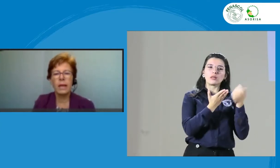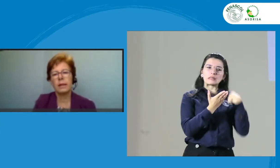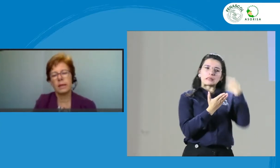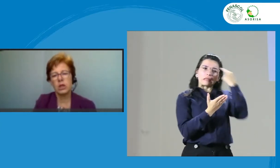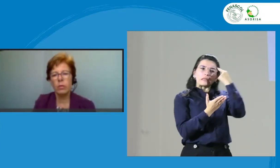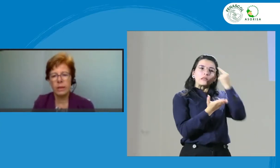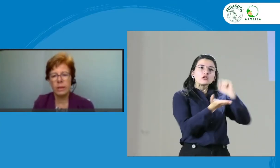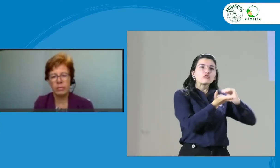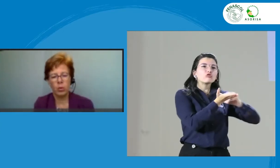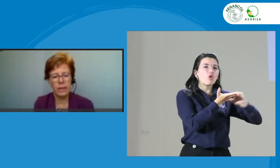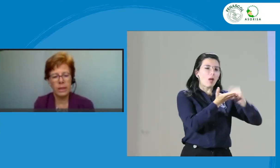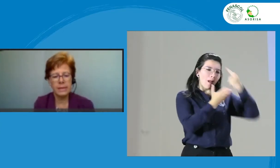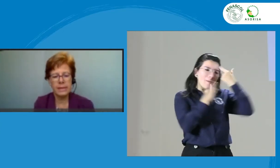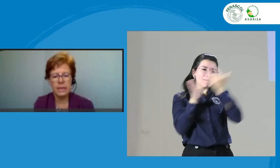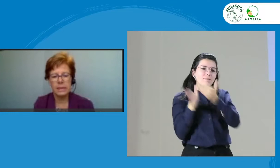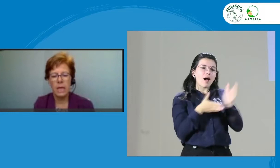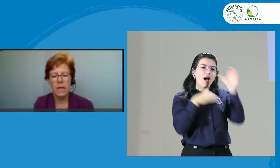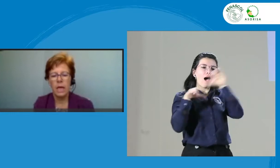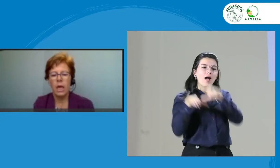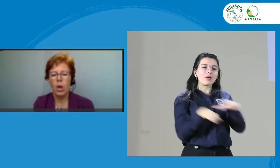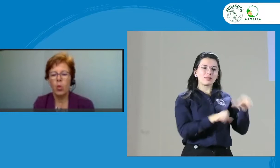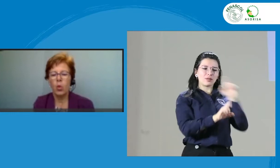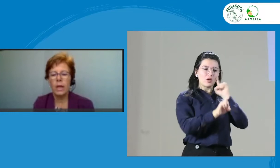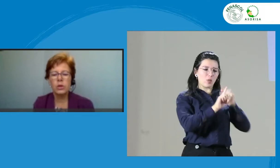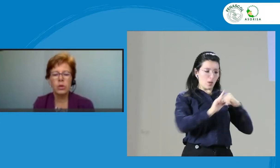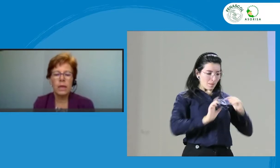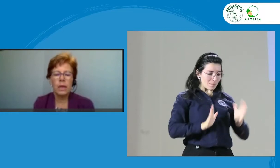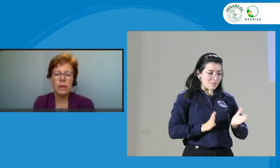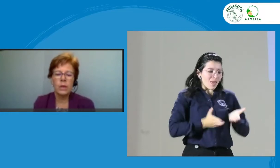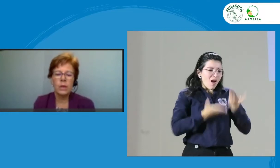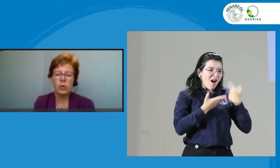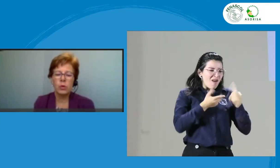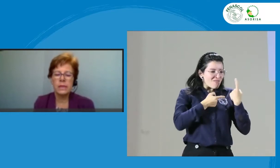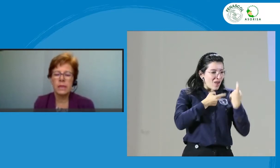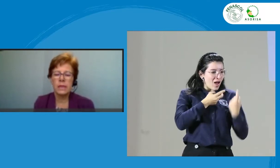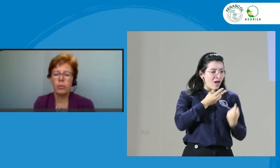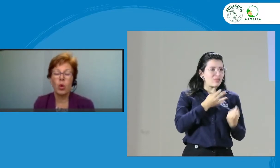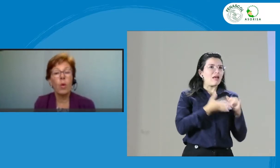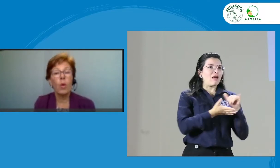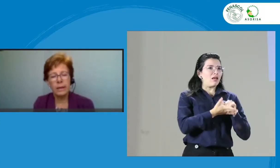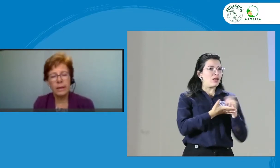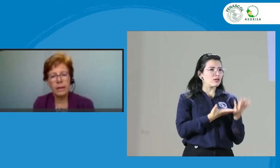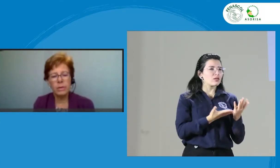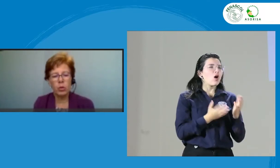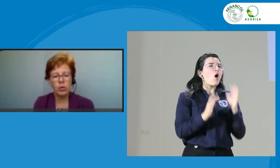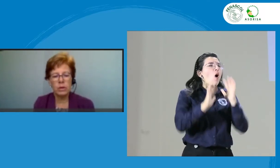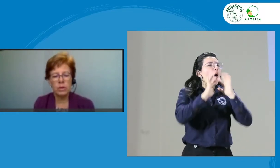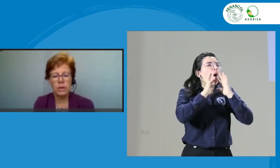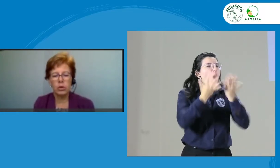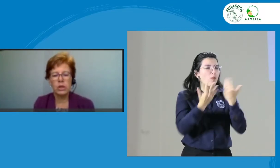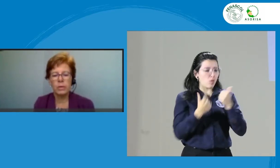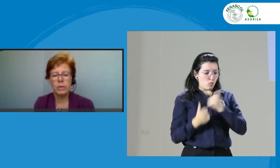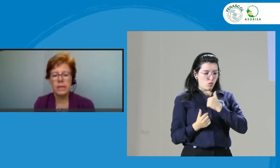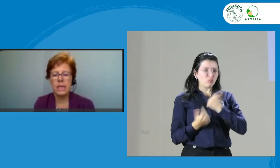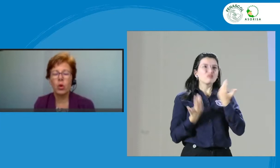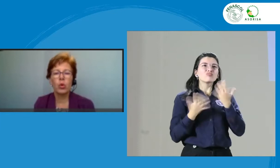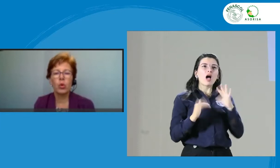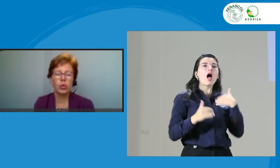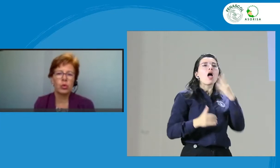de acción para mejorar esas áreas? ¿Cuáles son algunas formas en que puedo compartir mi conocimiento y experiencia con otros